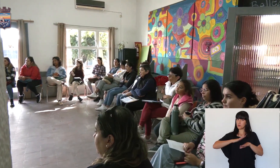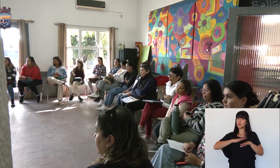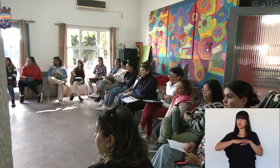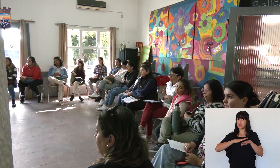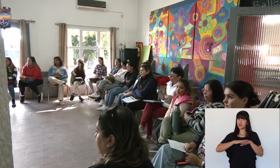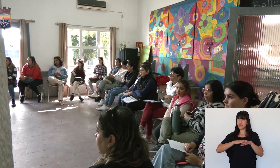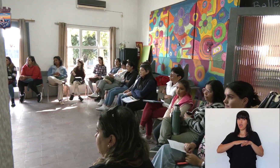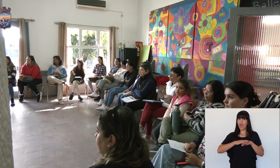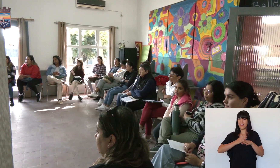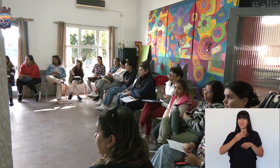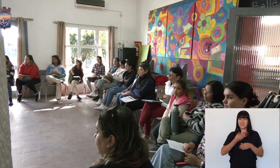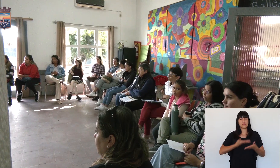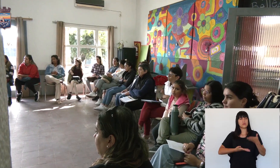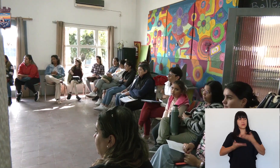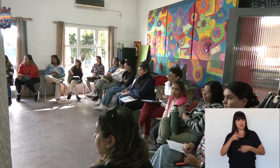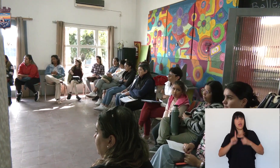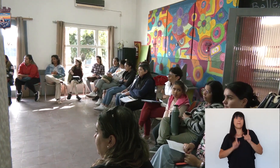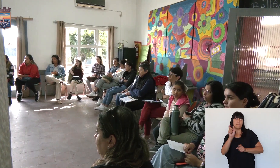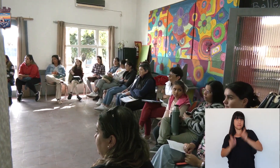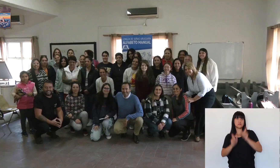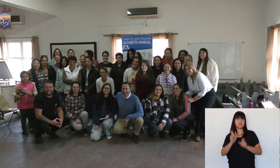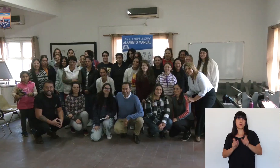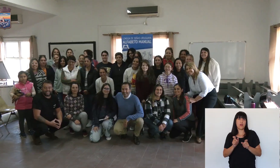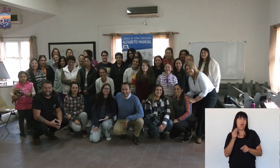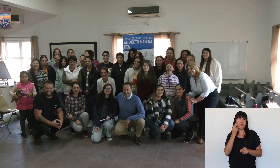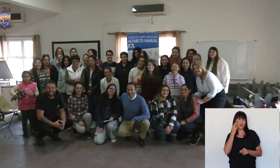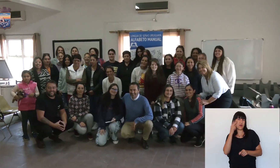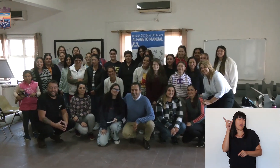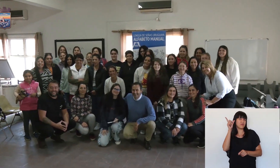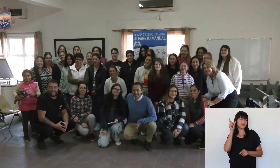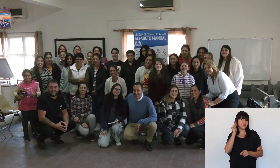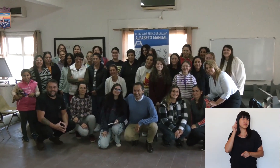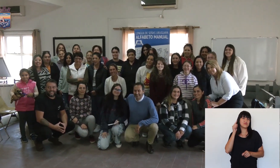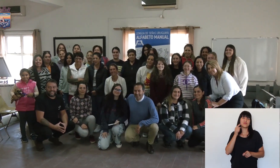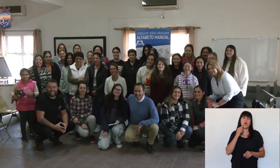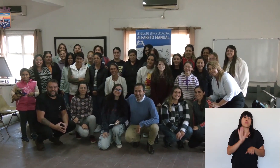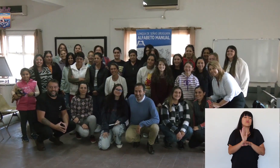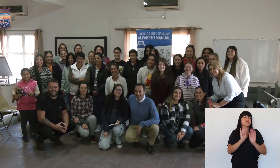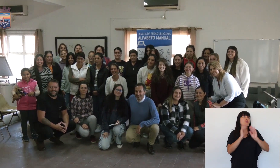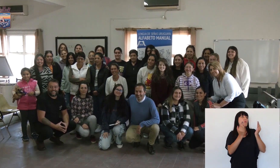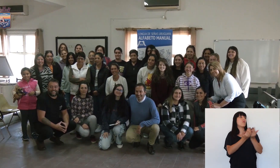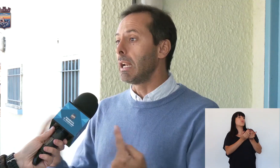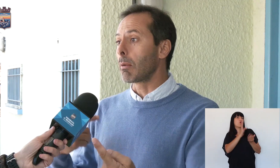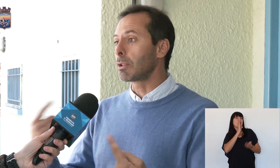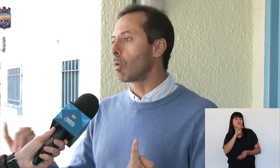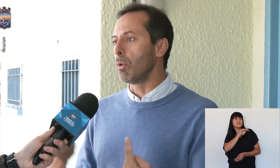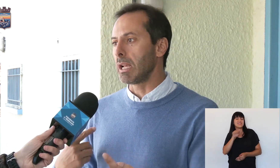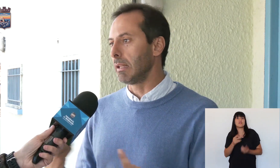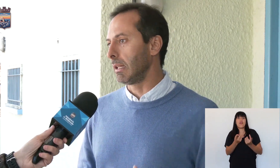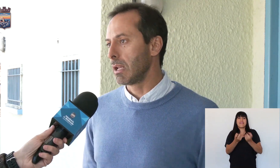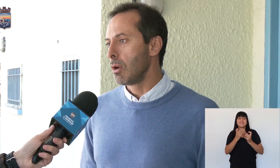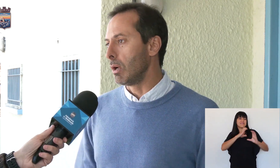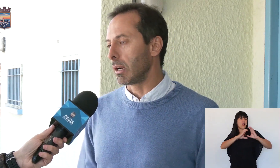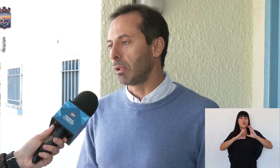responsabilidad y a la solidaridad de estas personas que por cuestiones auditivas viven en ese universo de silencio y necesitan tener vasos